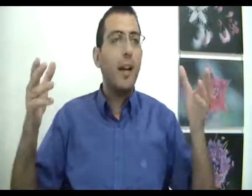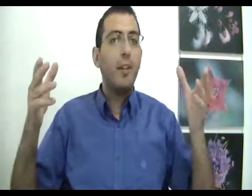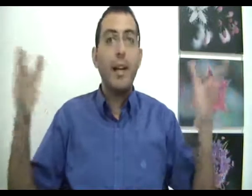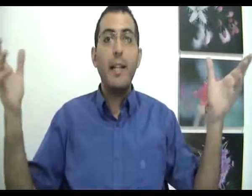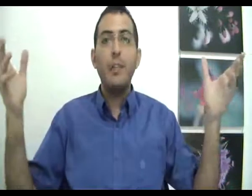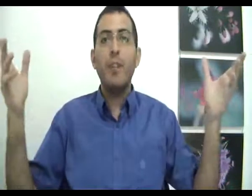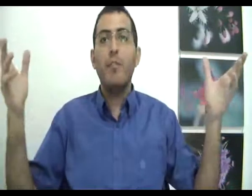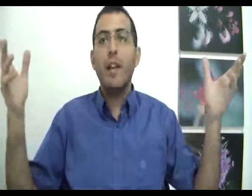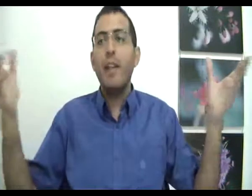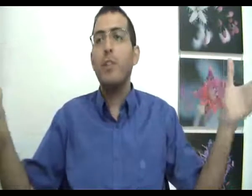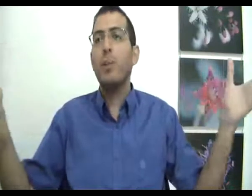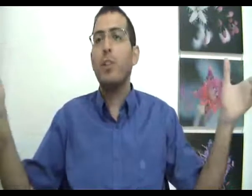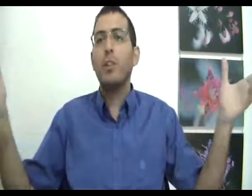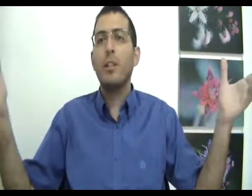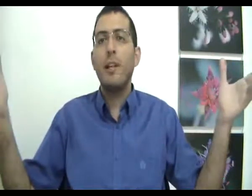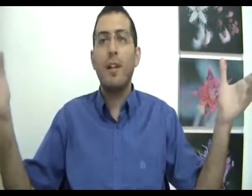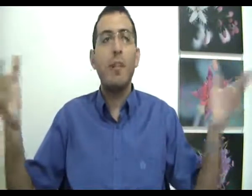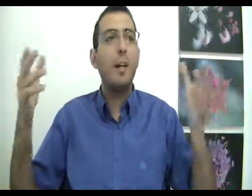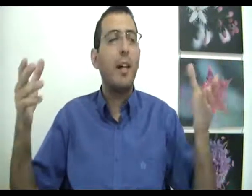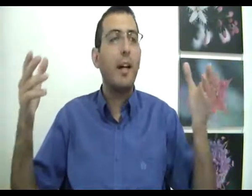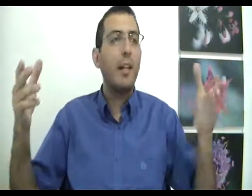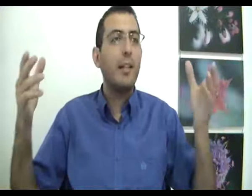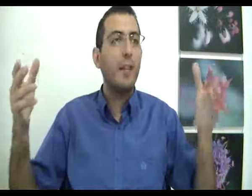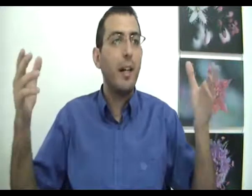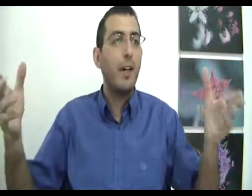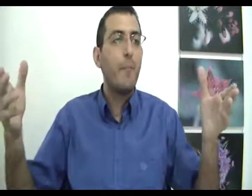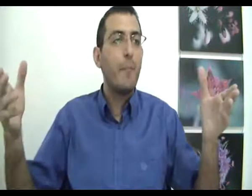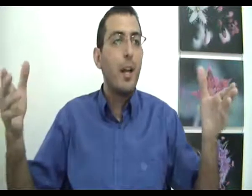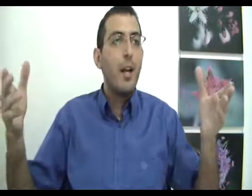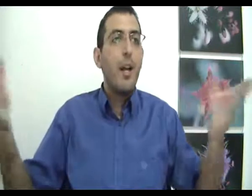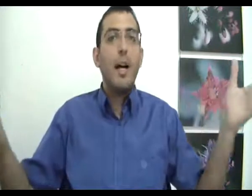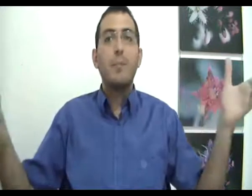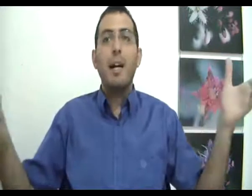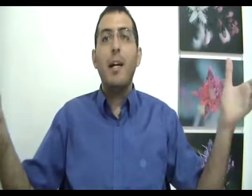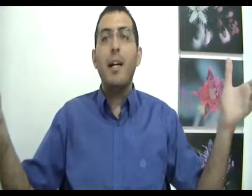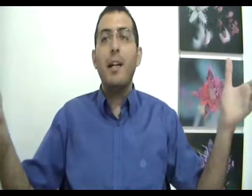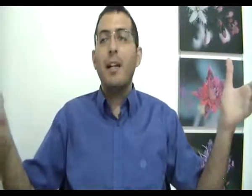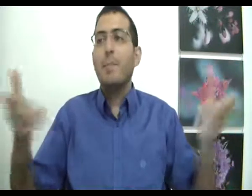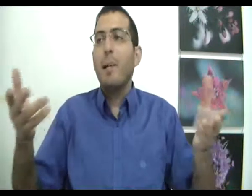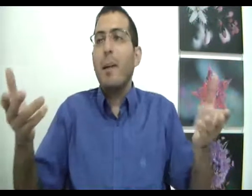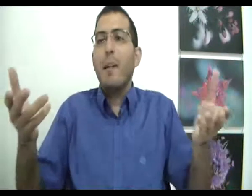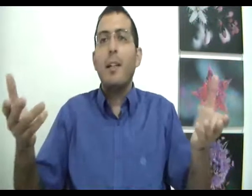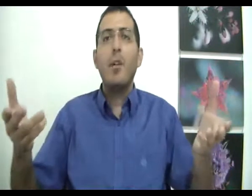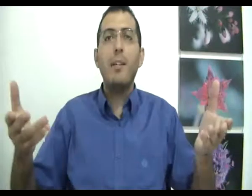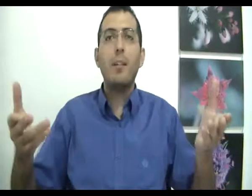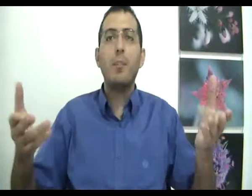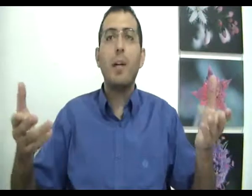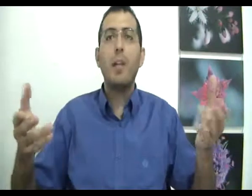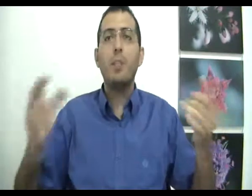העבר אין להשיב. אין אפשרות לשנות את העבר. ואם בעבר קרה לך הדבר רע, אז מה אתה יכול לעשות? זאת אומרת, לא משנה